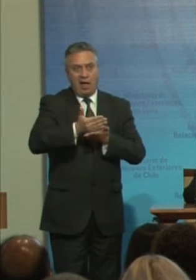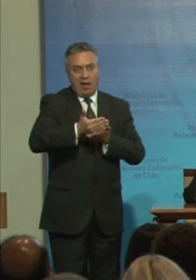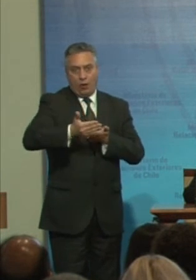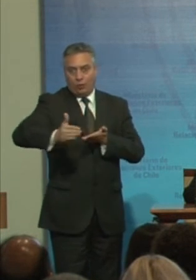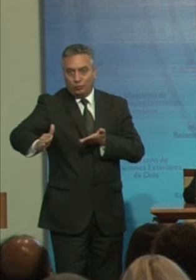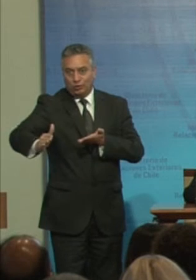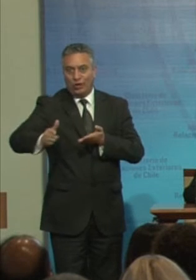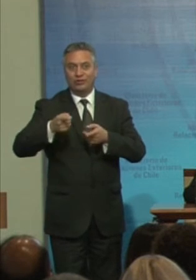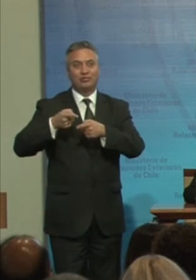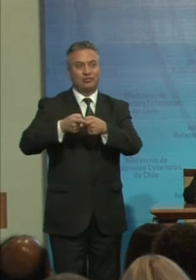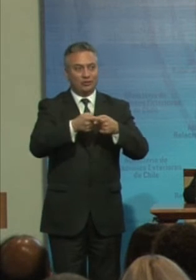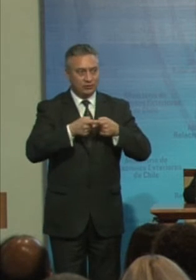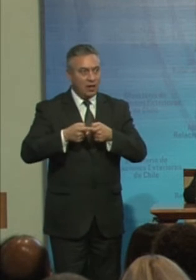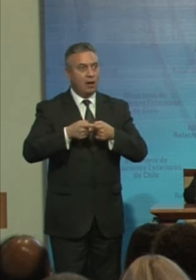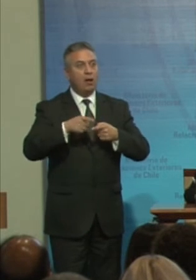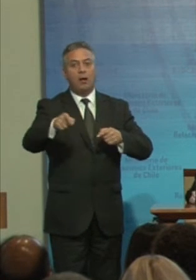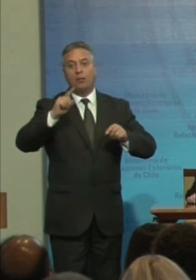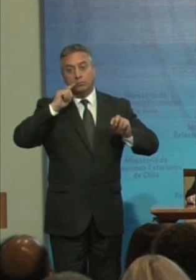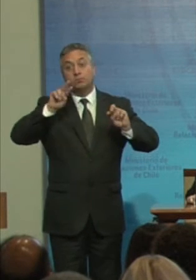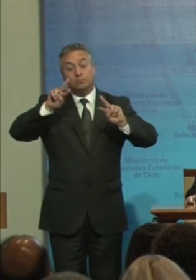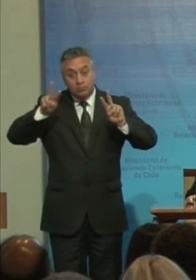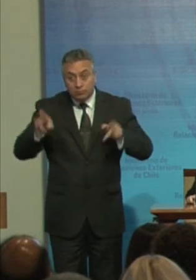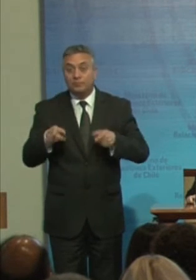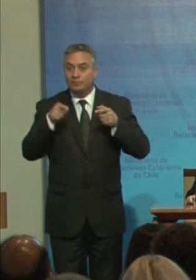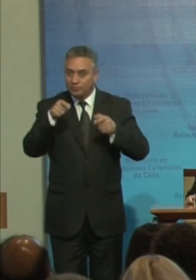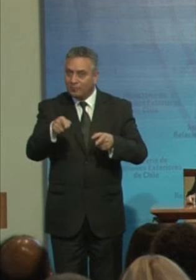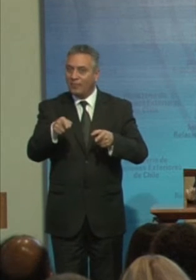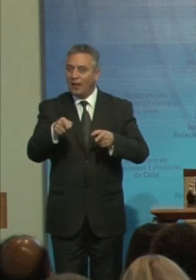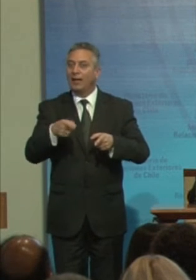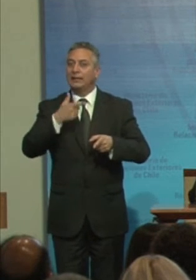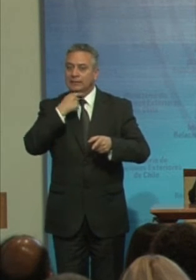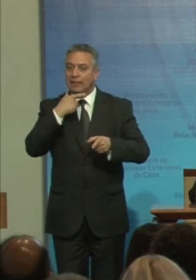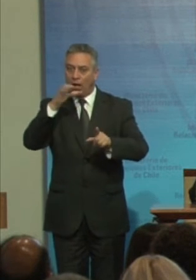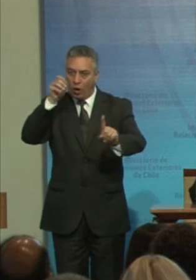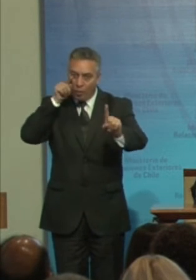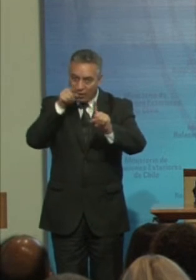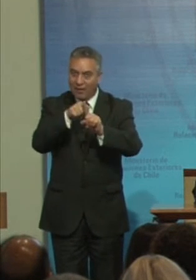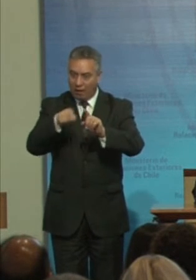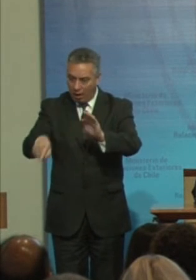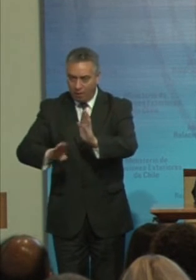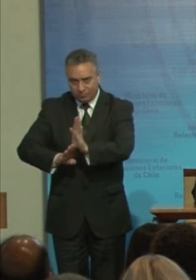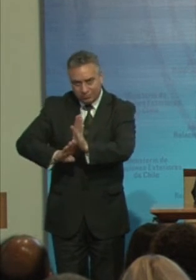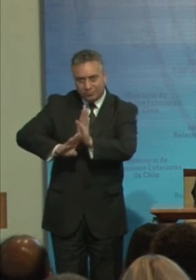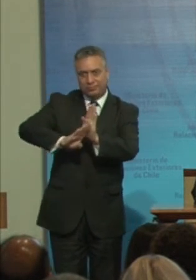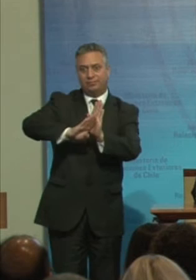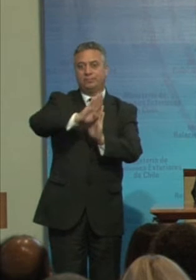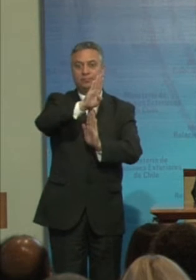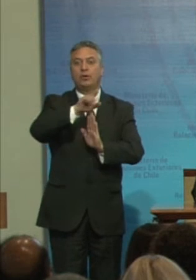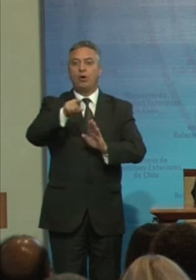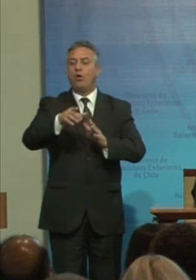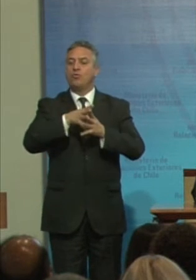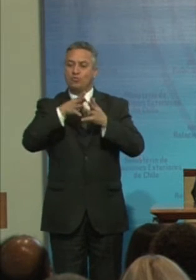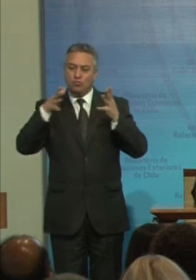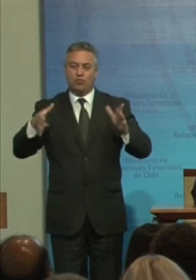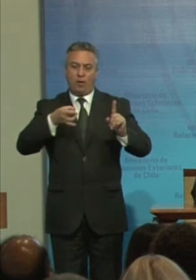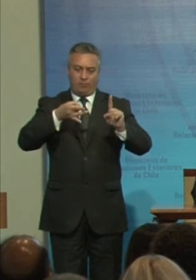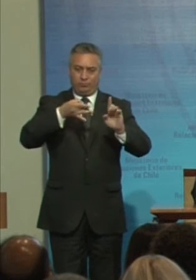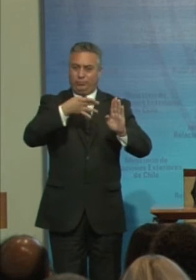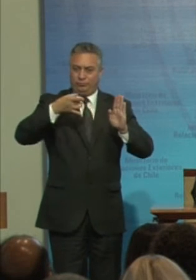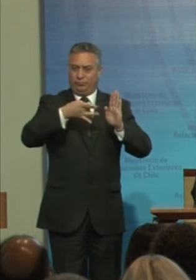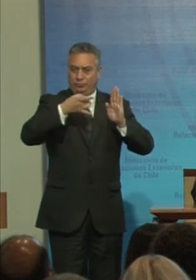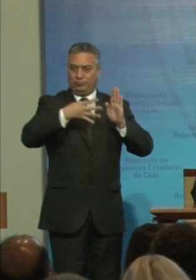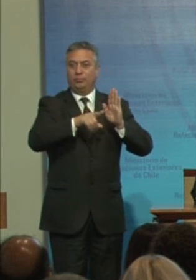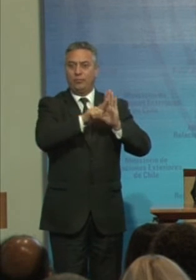Como resultado Objetivo Y a superar De históricas Y reiteradas Violaciones De sus derechos